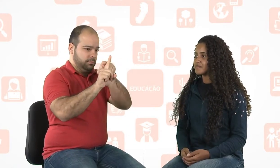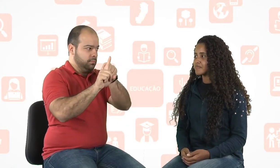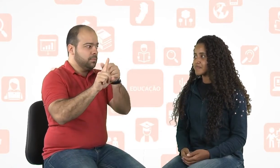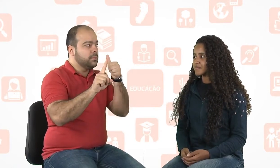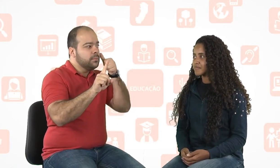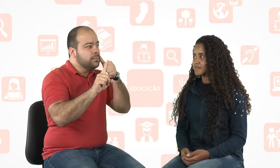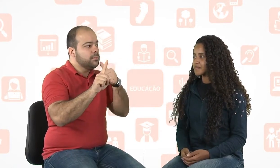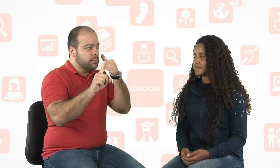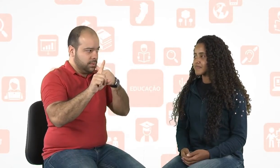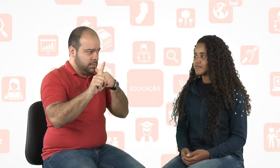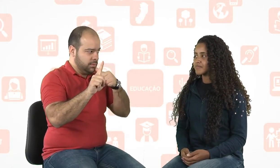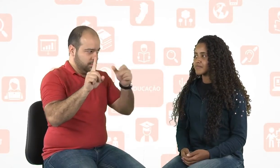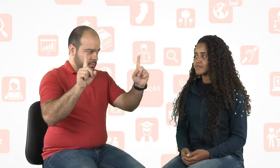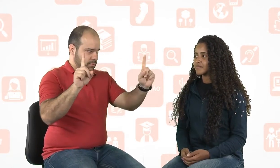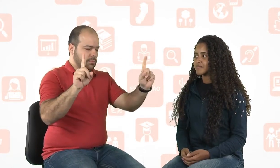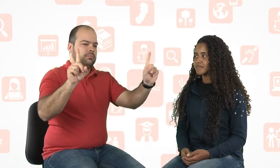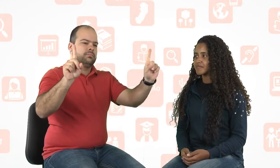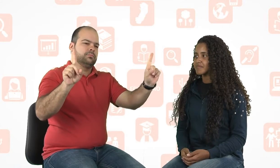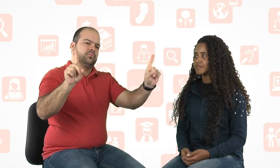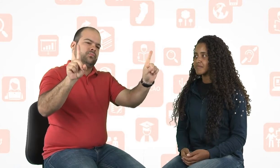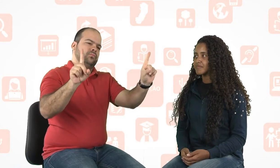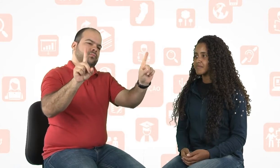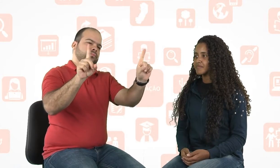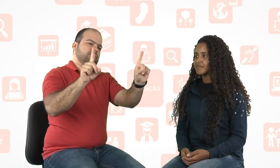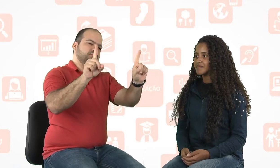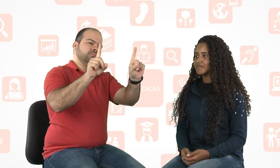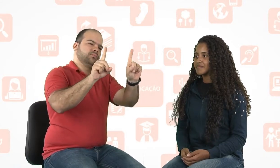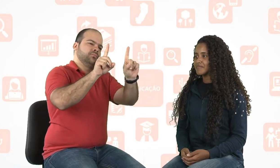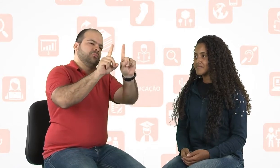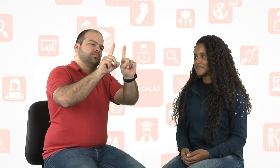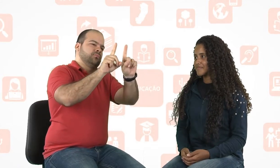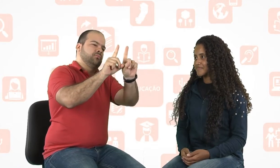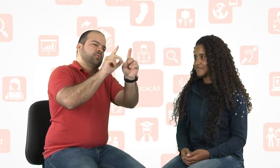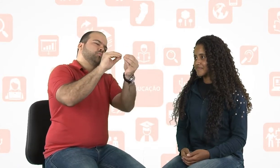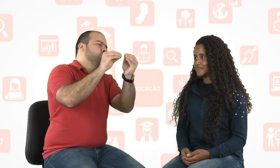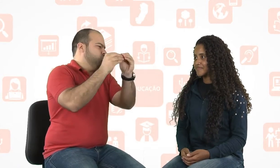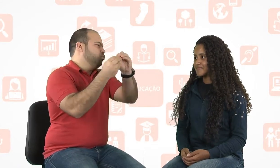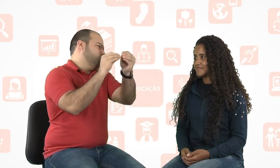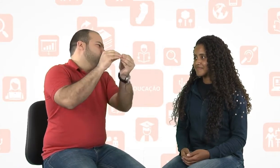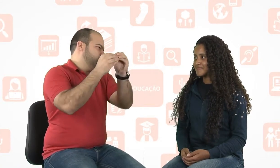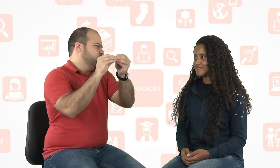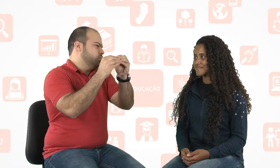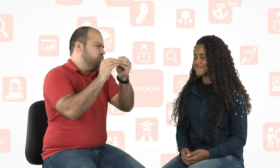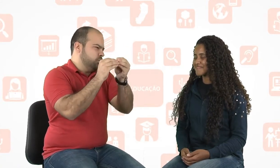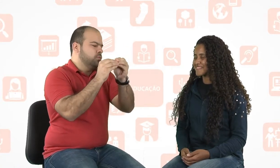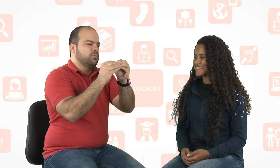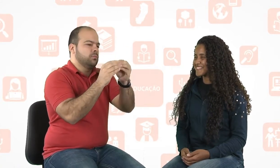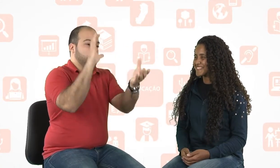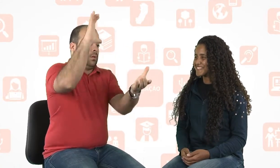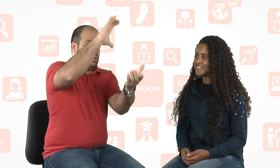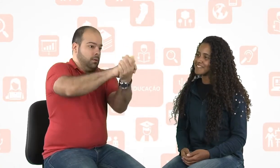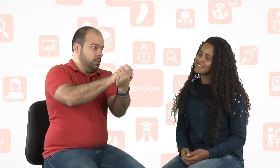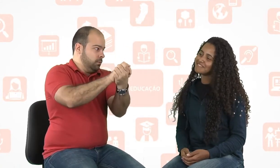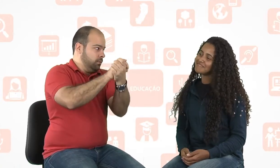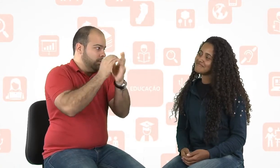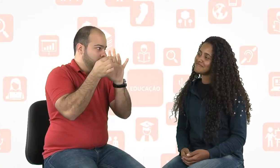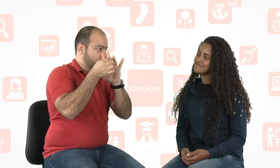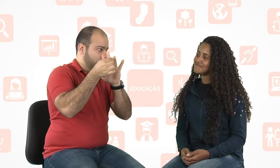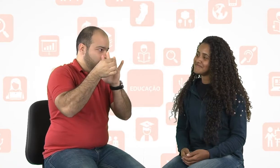Essa é a mulher. Aí, eles andam, andam, andam, se encontram, namoram, casam.